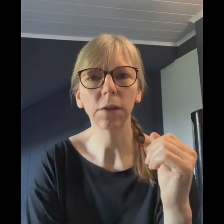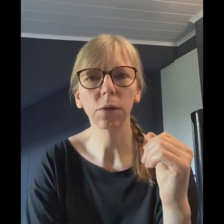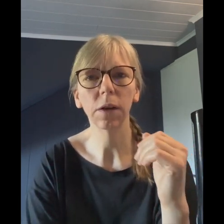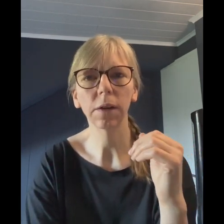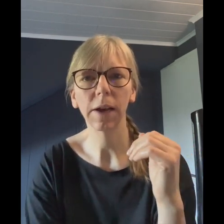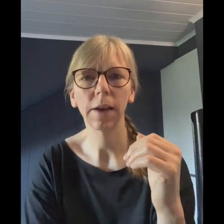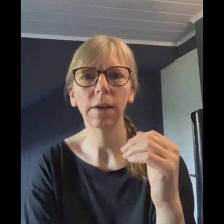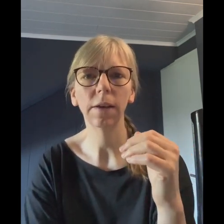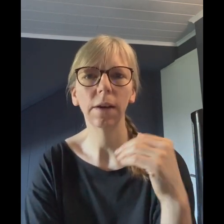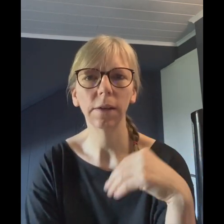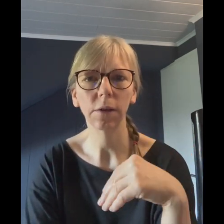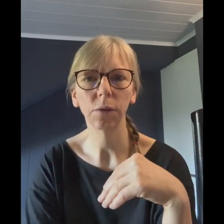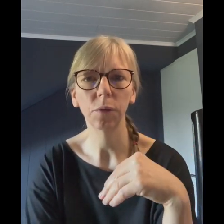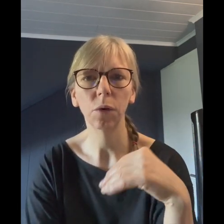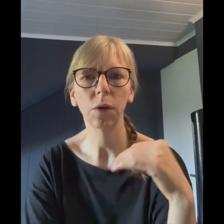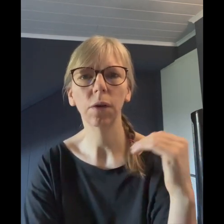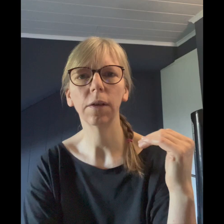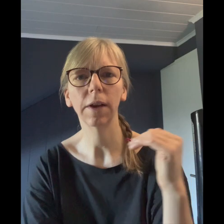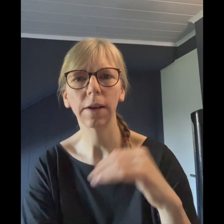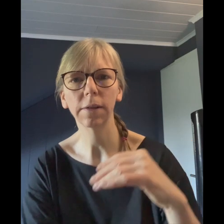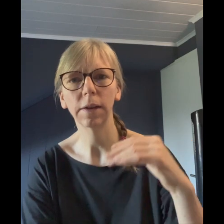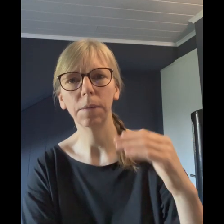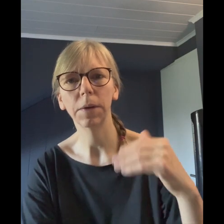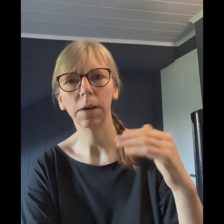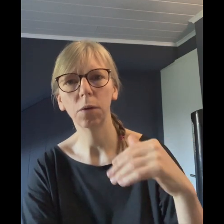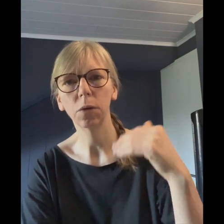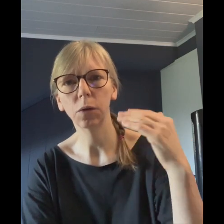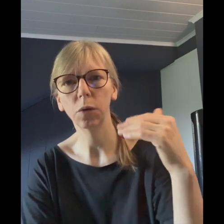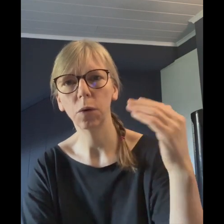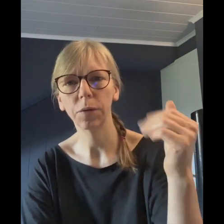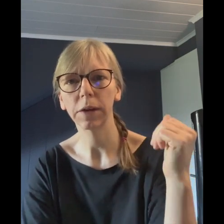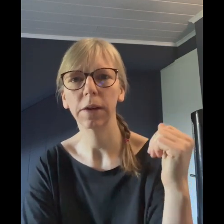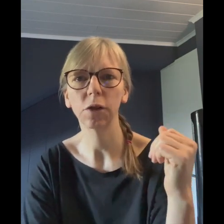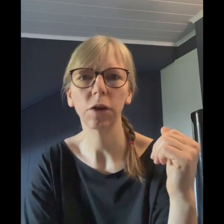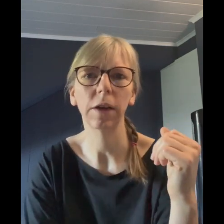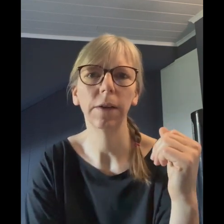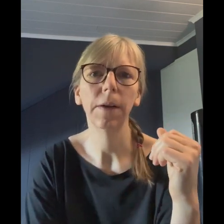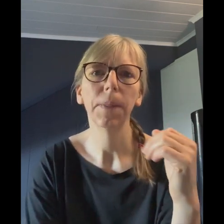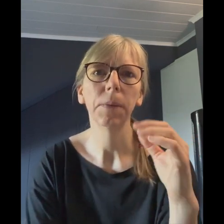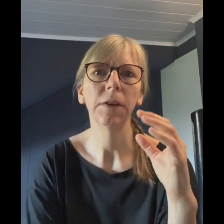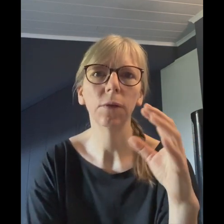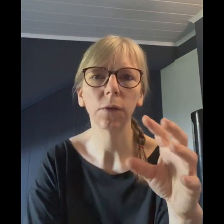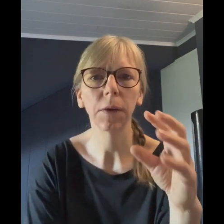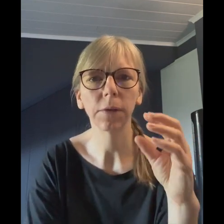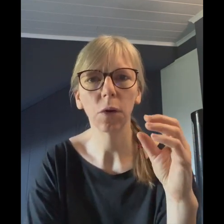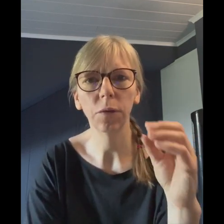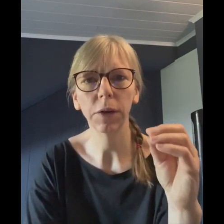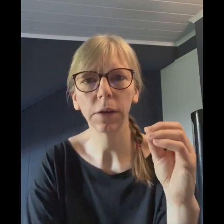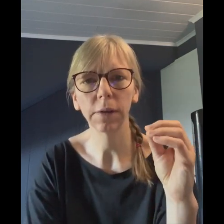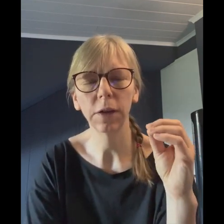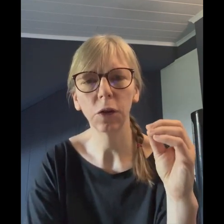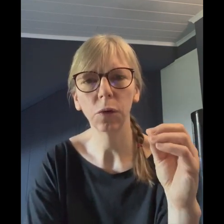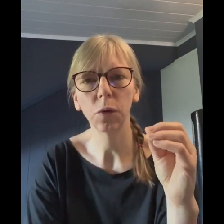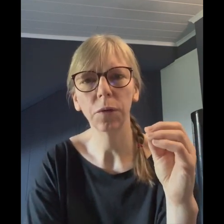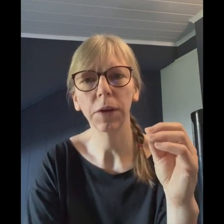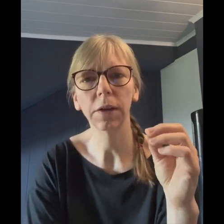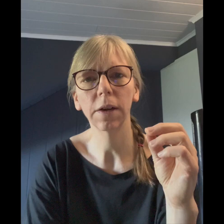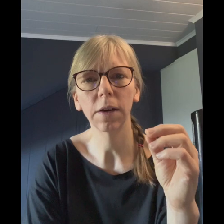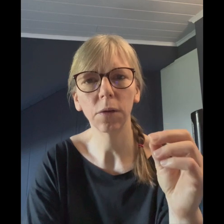Zucker kann dazu führen, dass eben auch Jojo-Effekte entstehen, bzw. häufig sind die Jojo-Effekte daraus